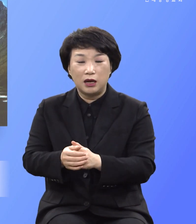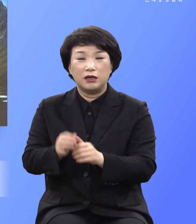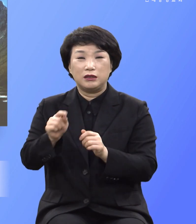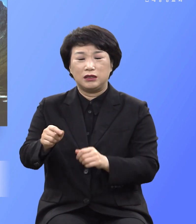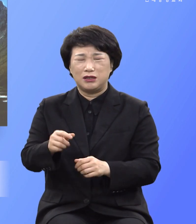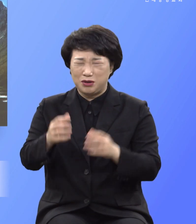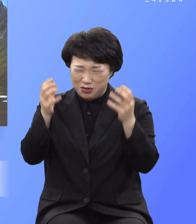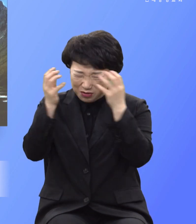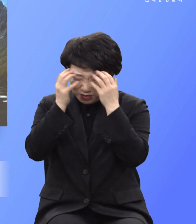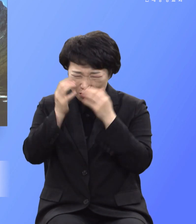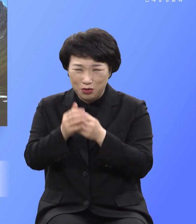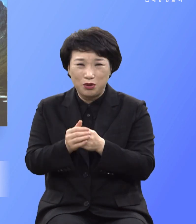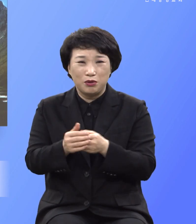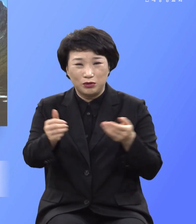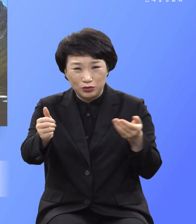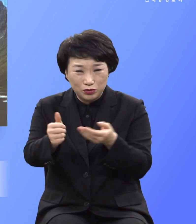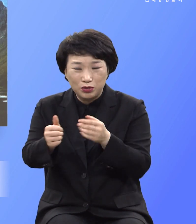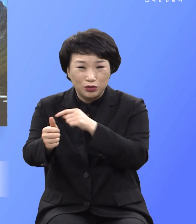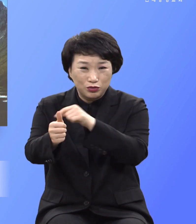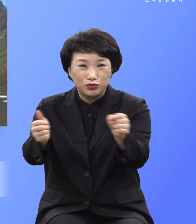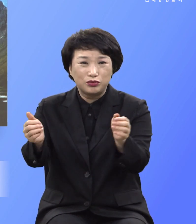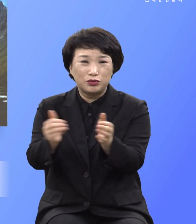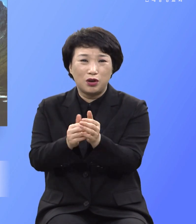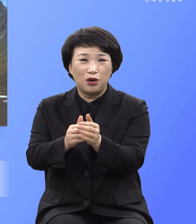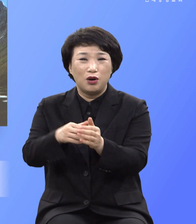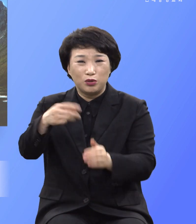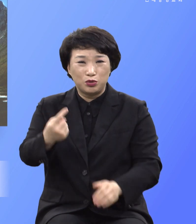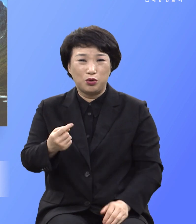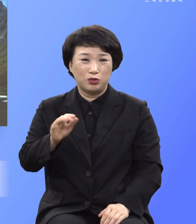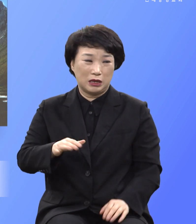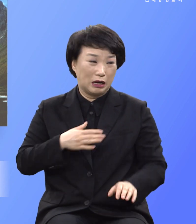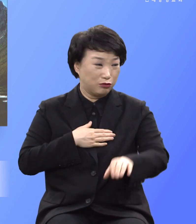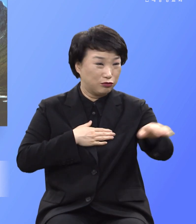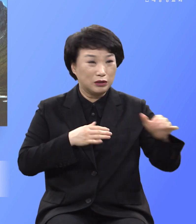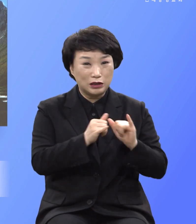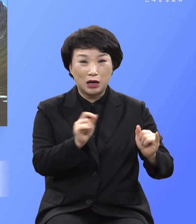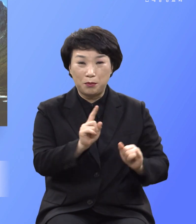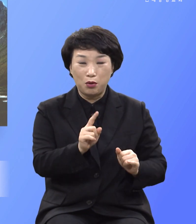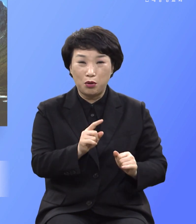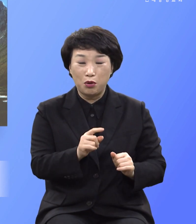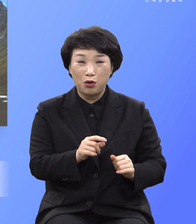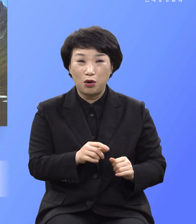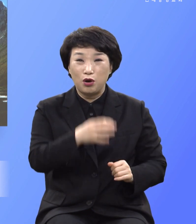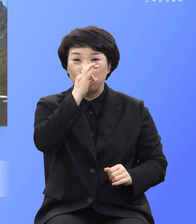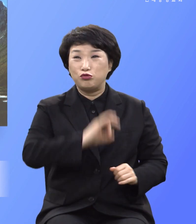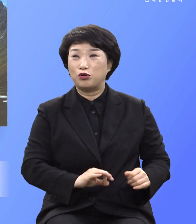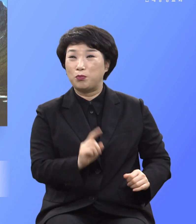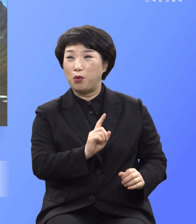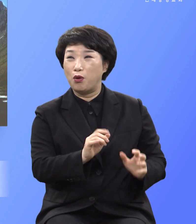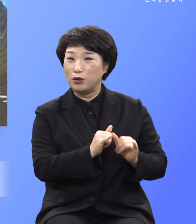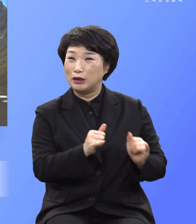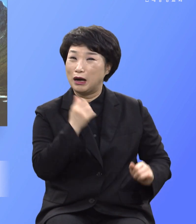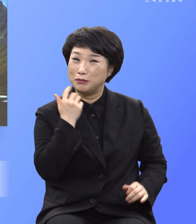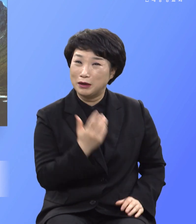고통을 가하고 죽여서까지라도 우리가 무슨 보잘것 있는 인간이기에 우리를